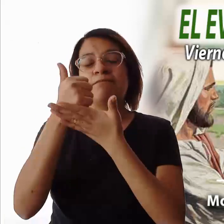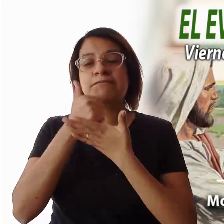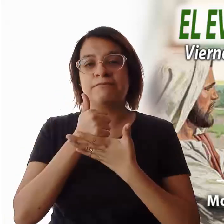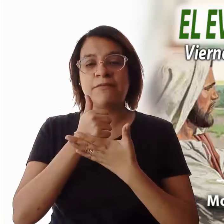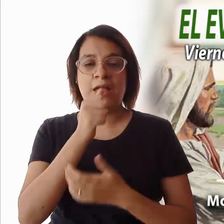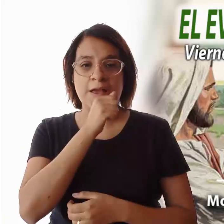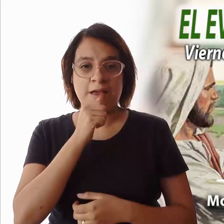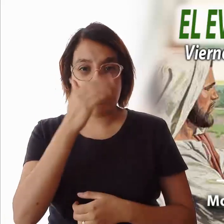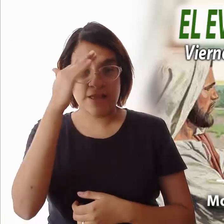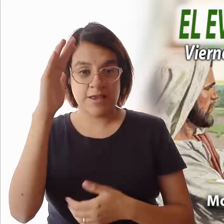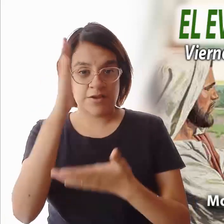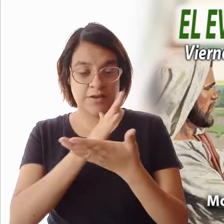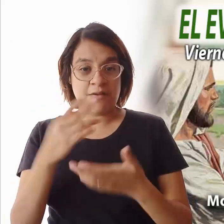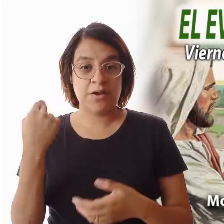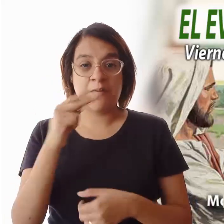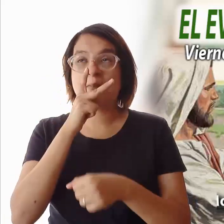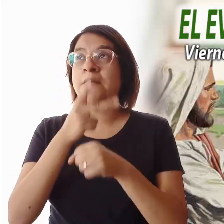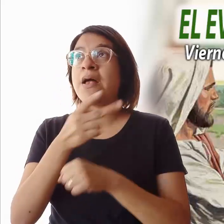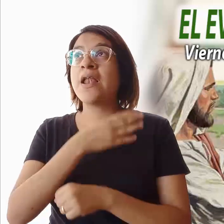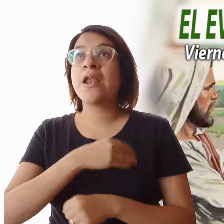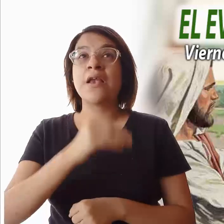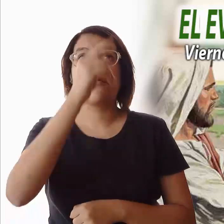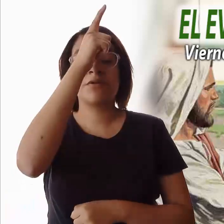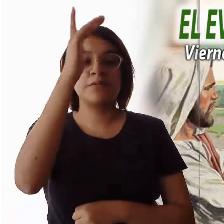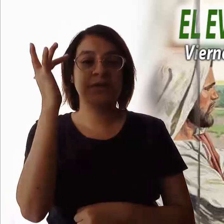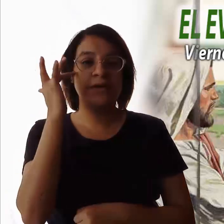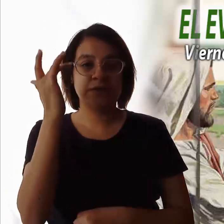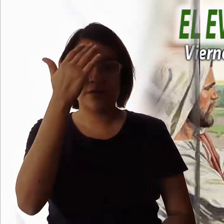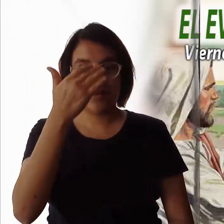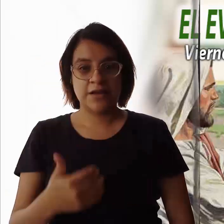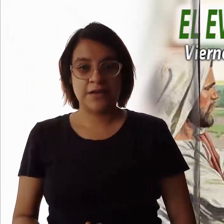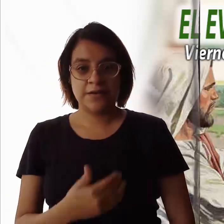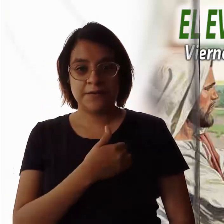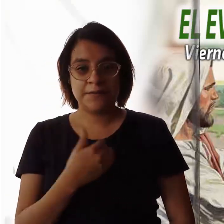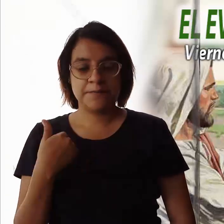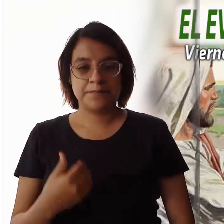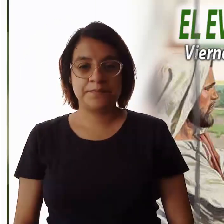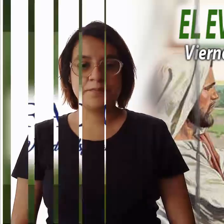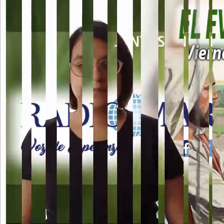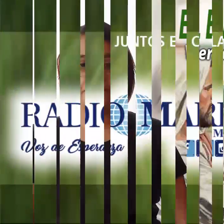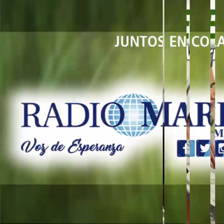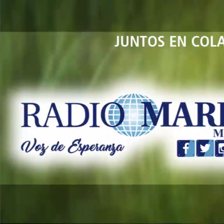El Señor te bendiga en nombre del Padre y del Hijo y del Espíritu Santo.